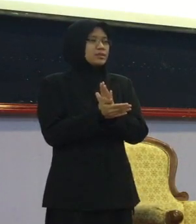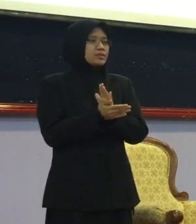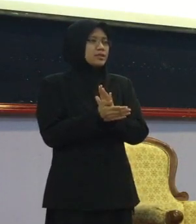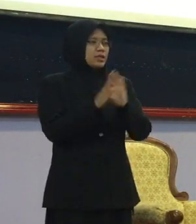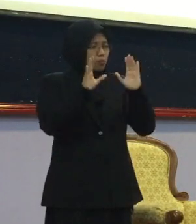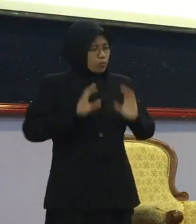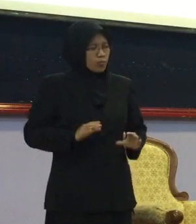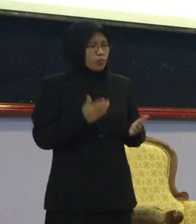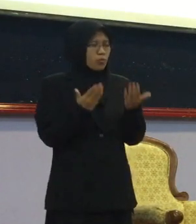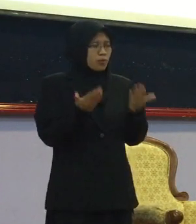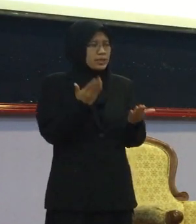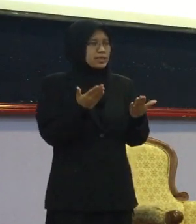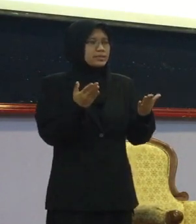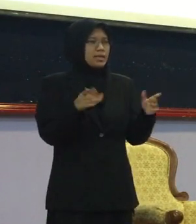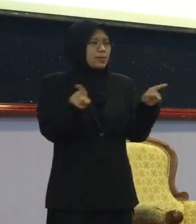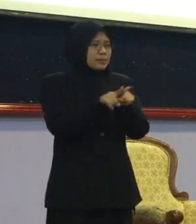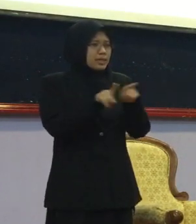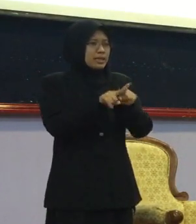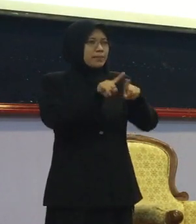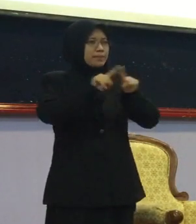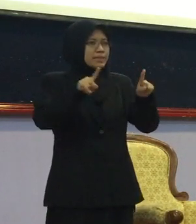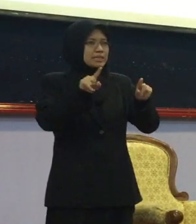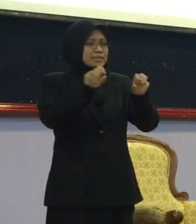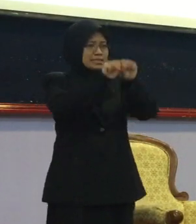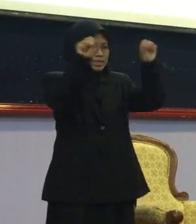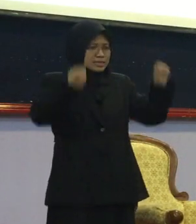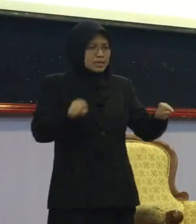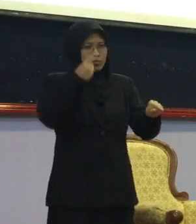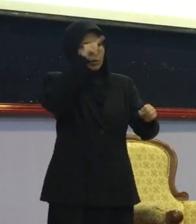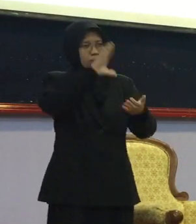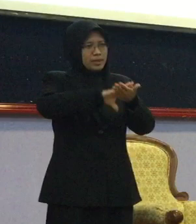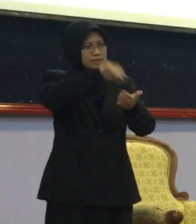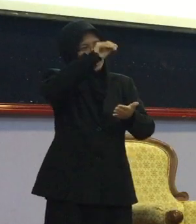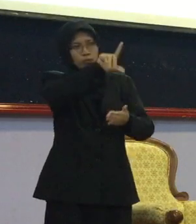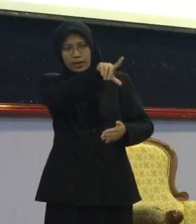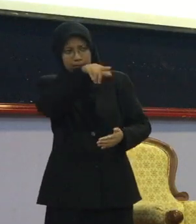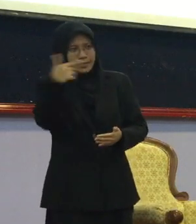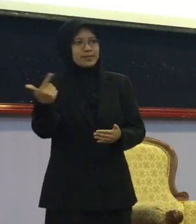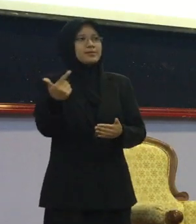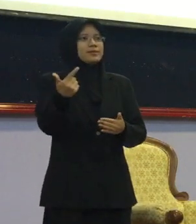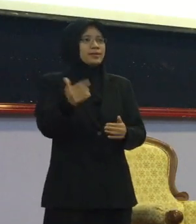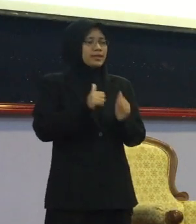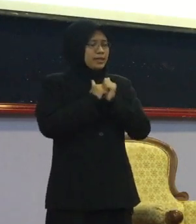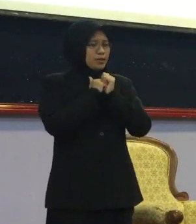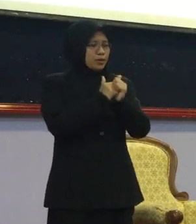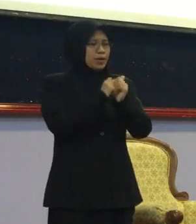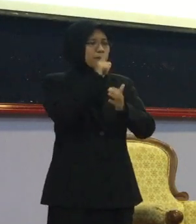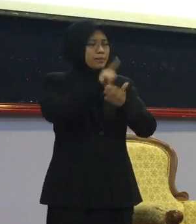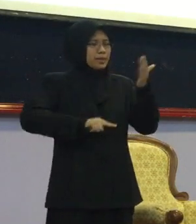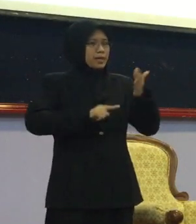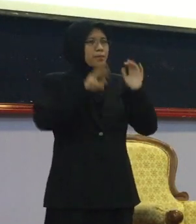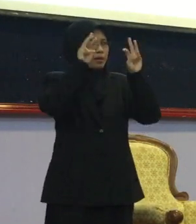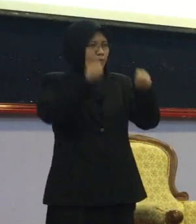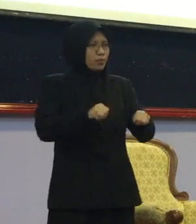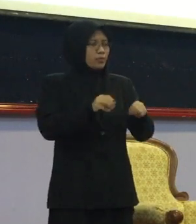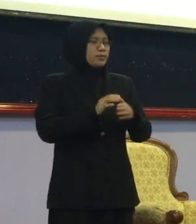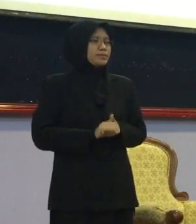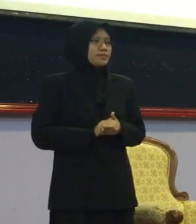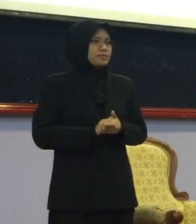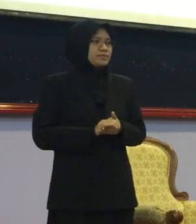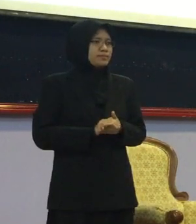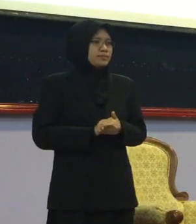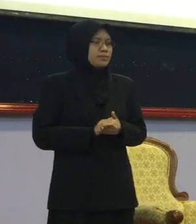Maksudnya sistem Struktur Pembelajaran tu sendiri Pengajaran dan pembelajaran Yang kedua Skill guru Eh